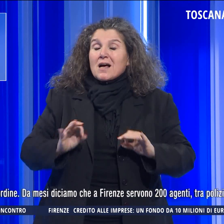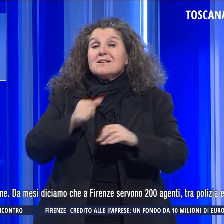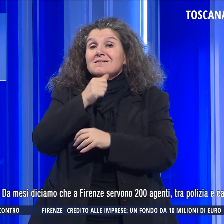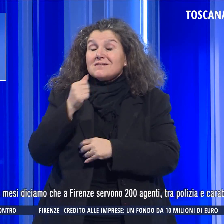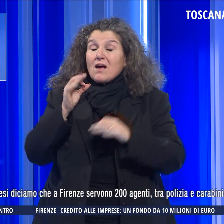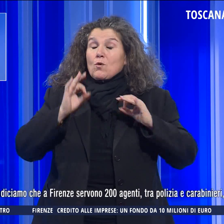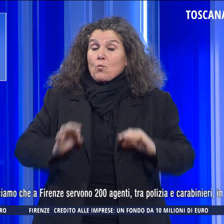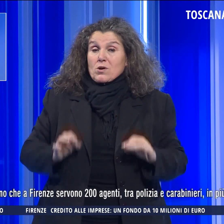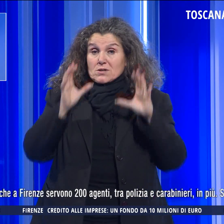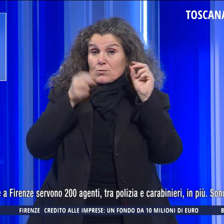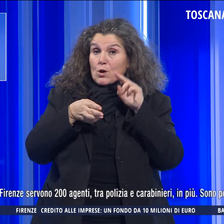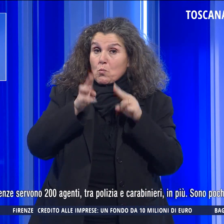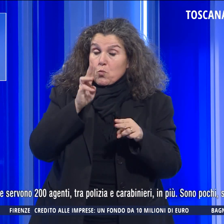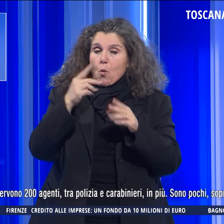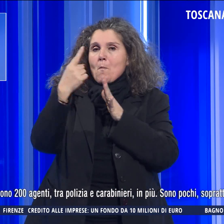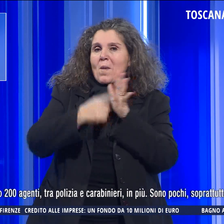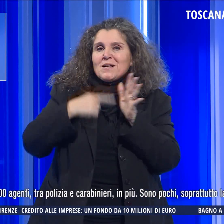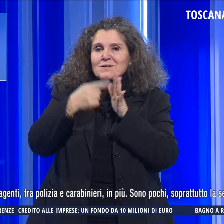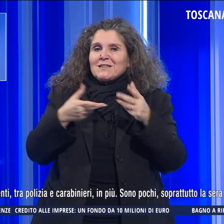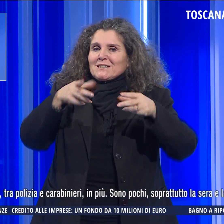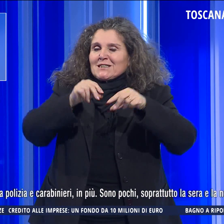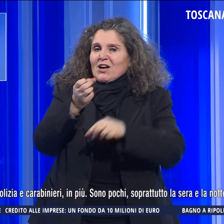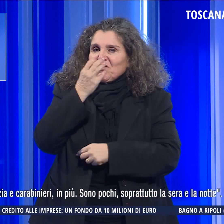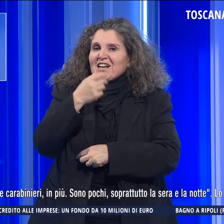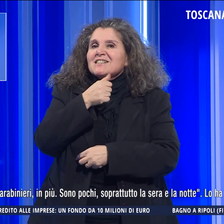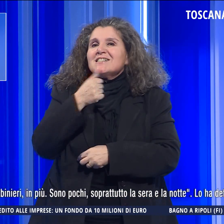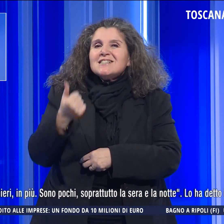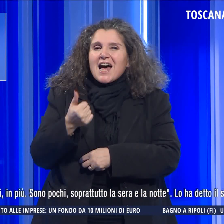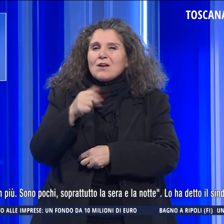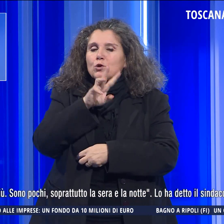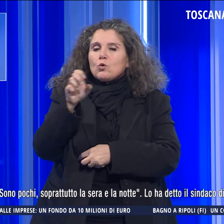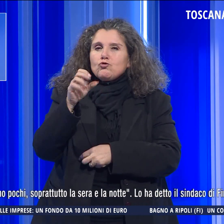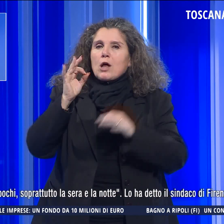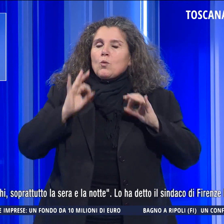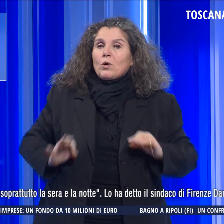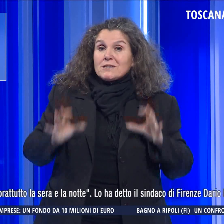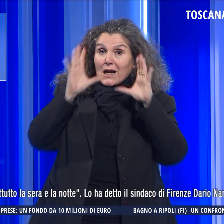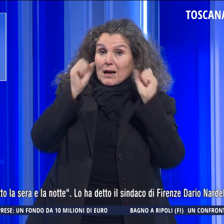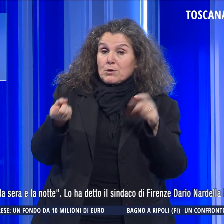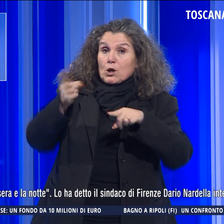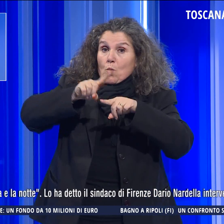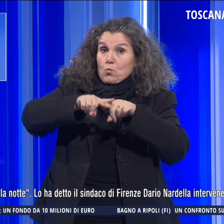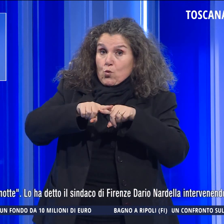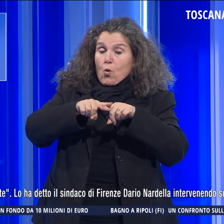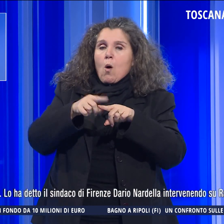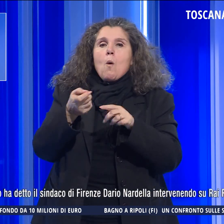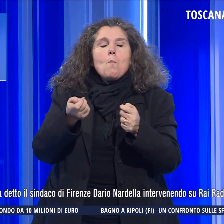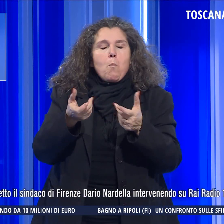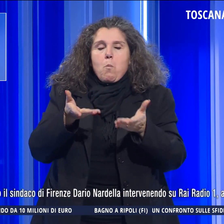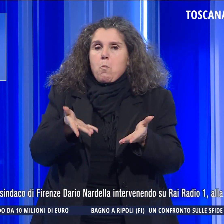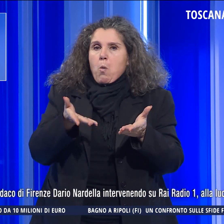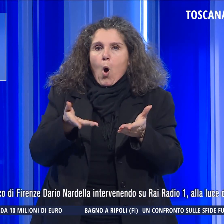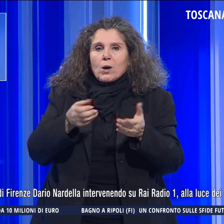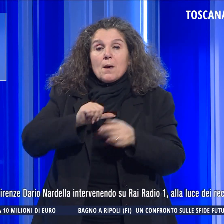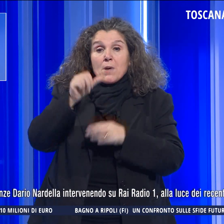forze dell'ordine. Da mesi diciamo che a Firenze servono 200 agenti, tra polizia e carabinieri in più. Sono pochi, soprattutto la